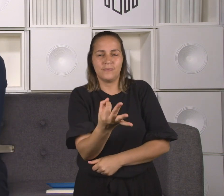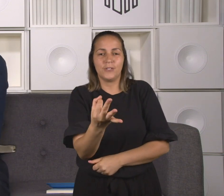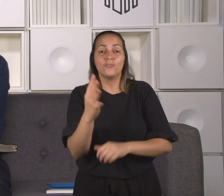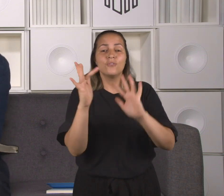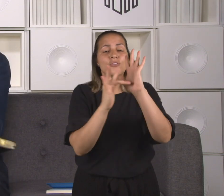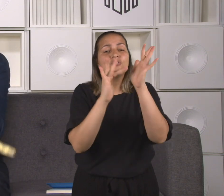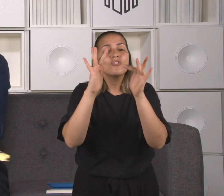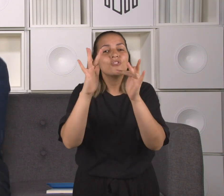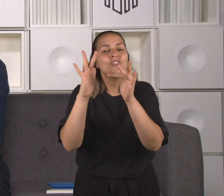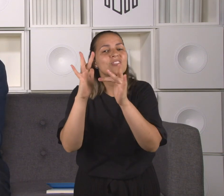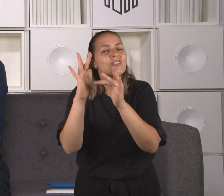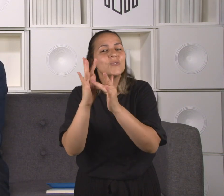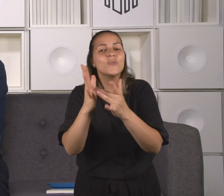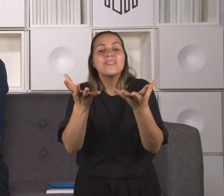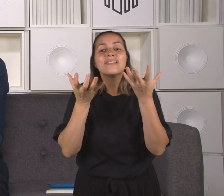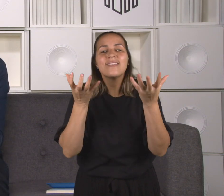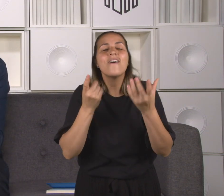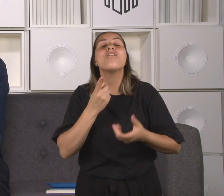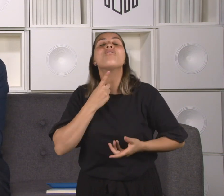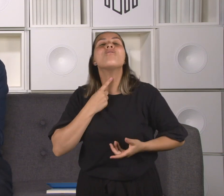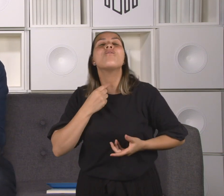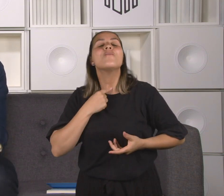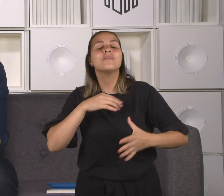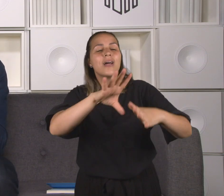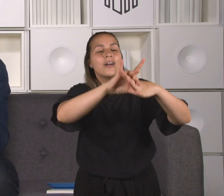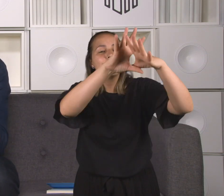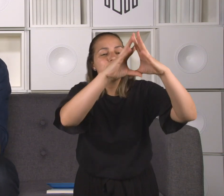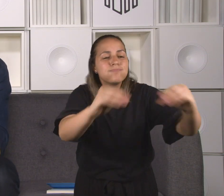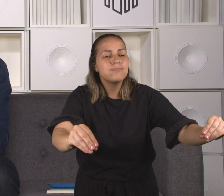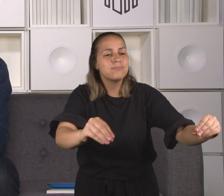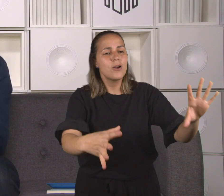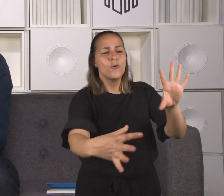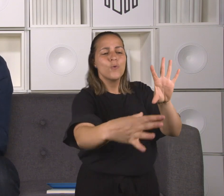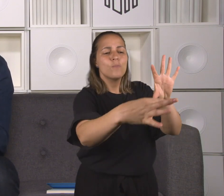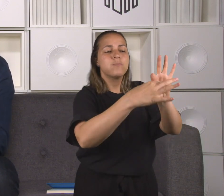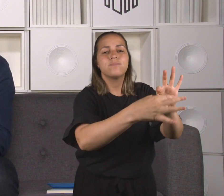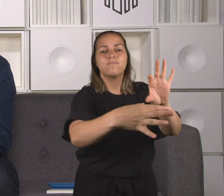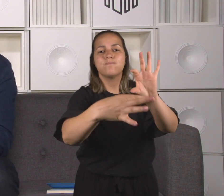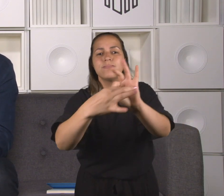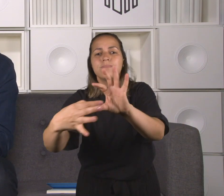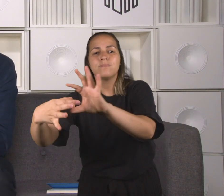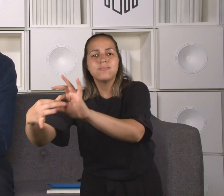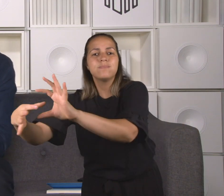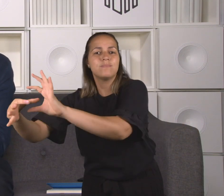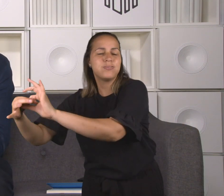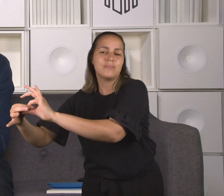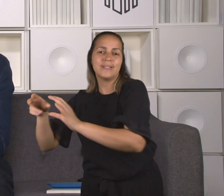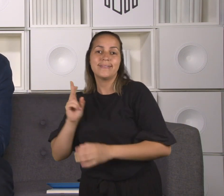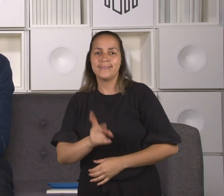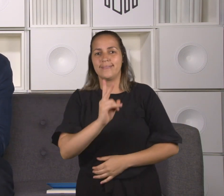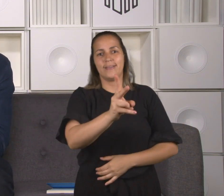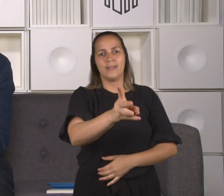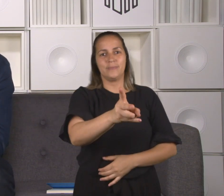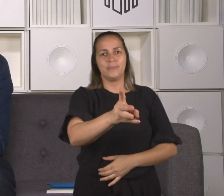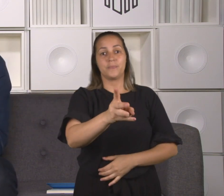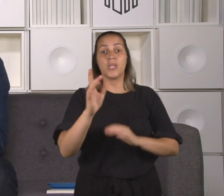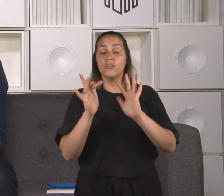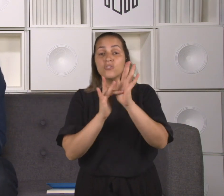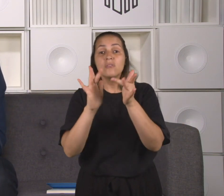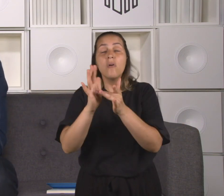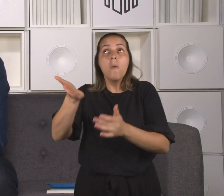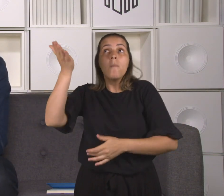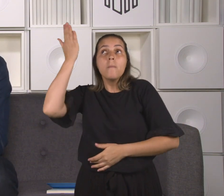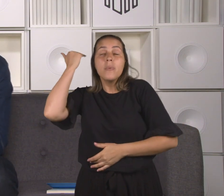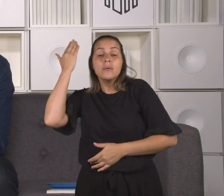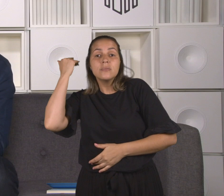obra de reconciliação, de restauração e de redenção. Por isso é que Jesus toca no leproso e não é ele, Jesus, quem